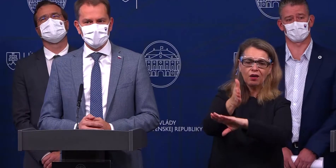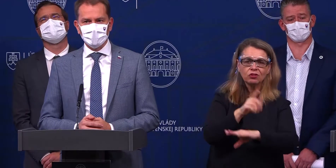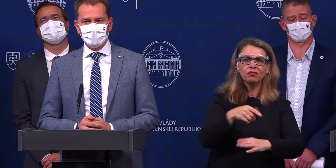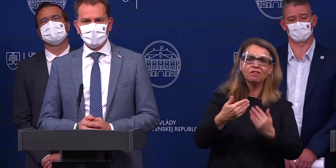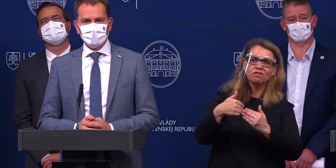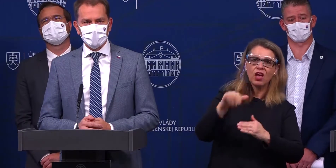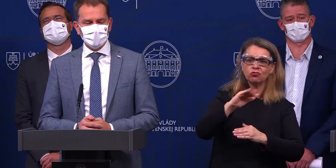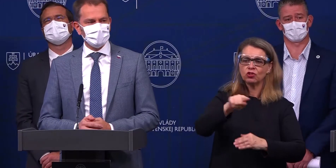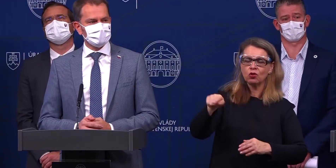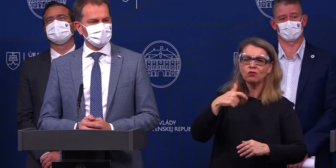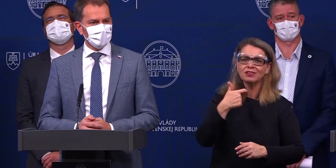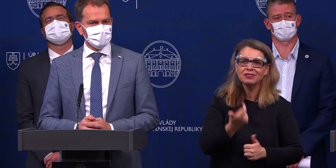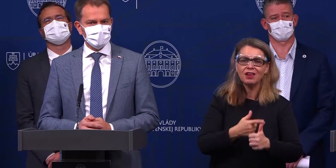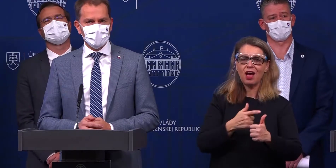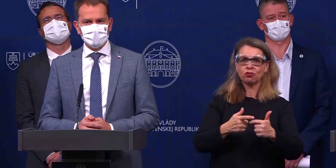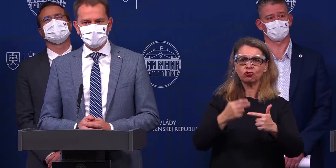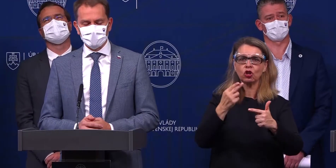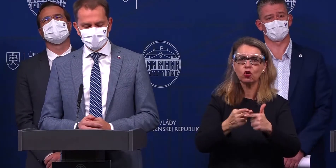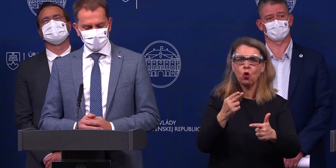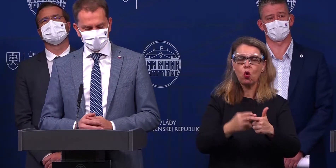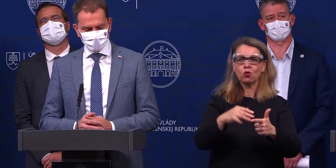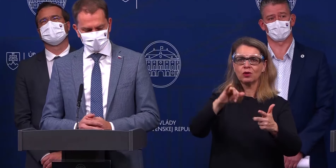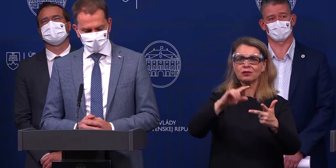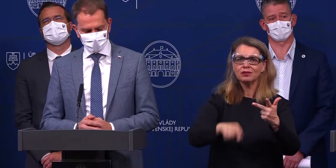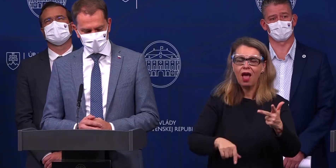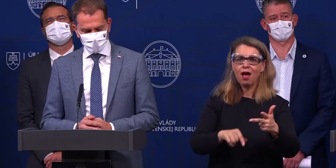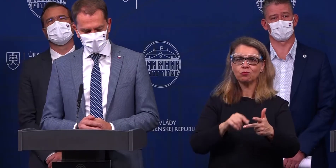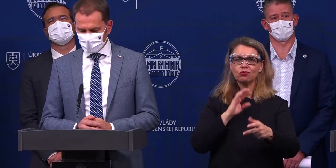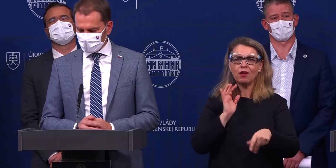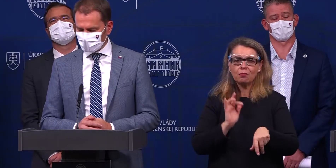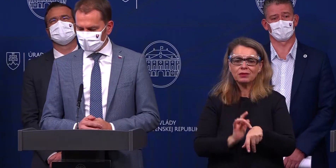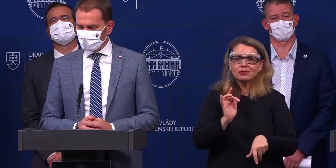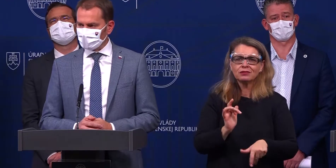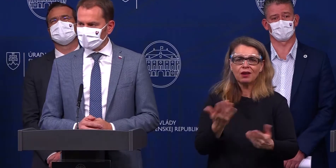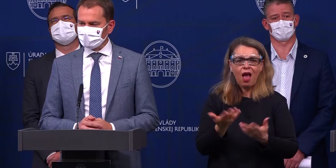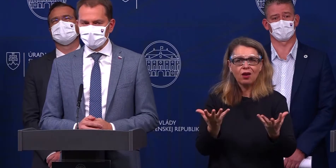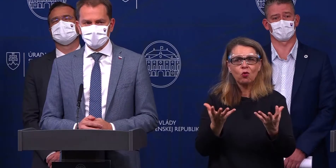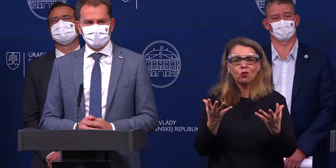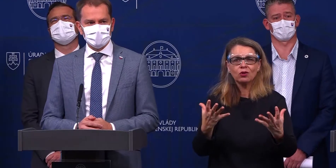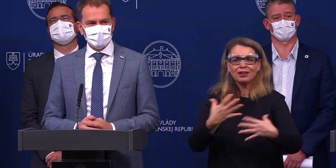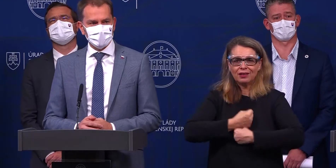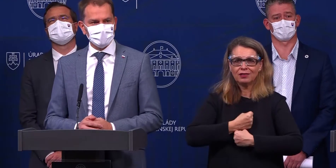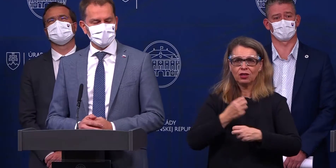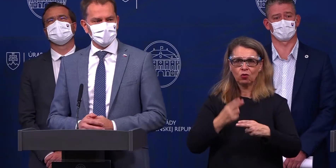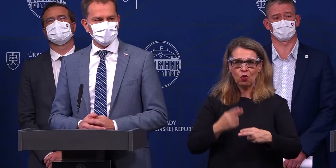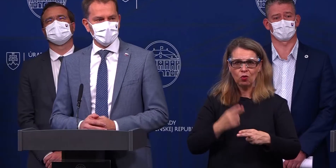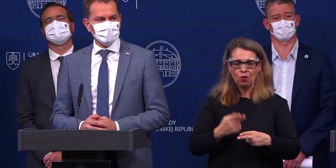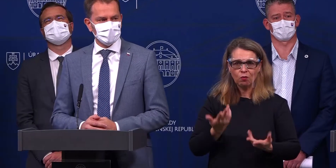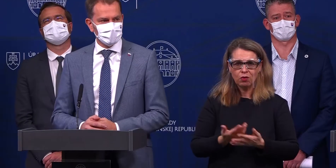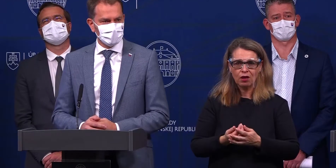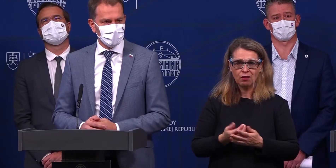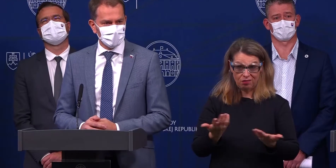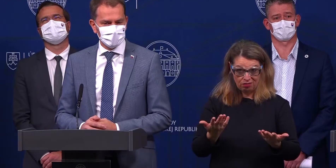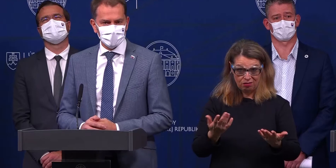starší, chorí, slabší, zraniteľnejší z pohľadu tejto choroby a mohlo by to spôsobiť to, že na budúce nepôjdeme